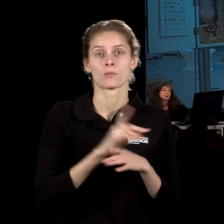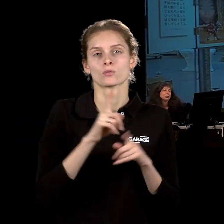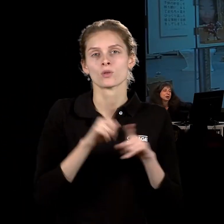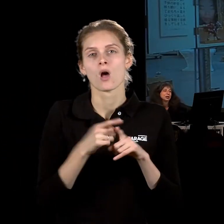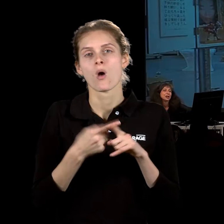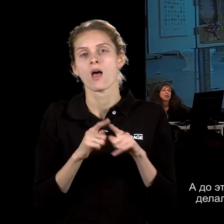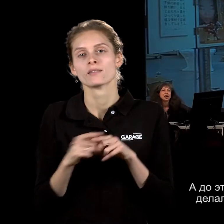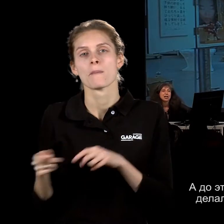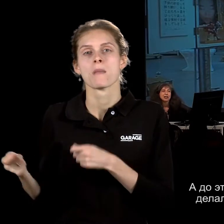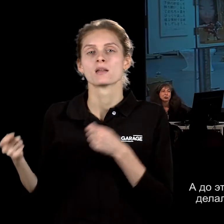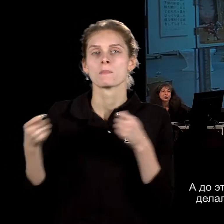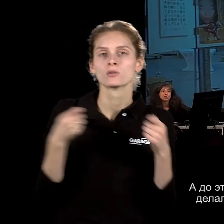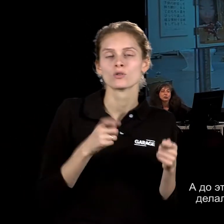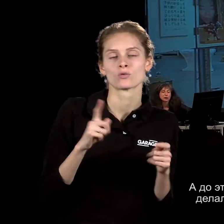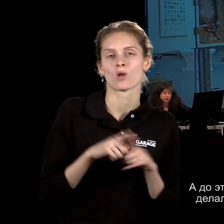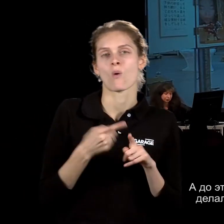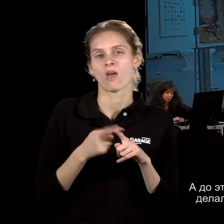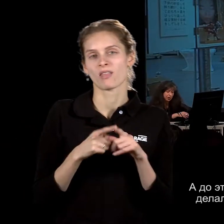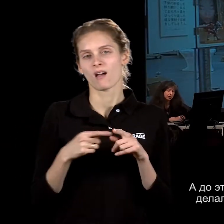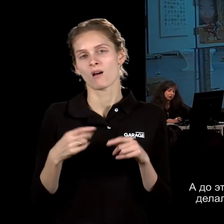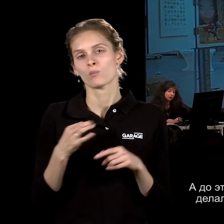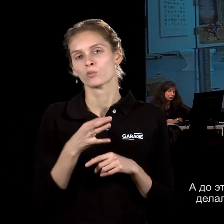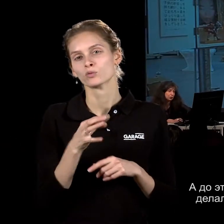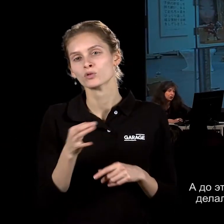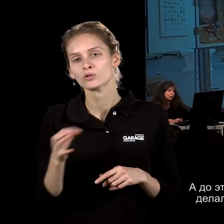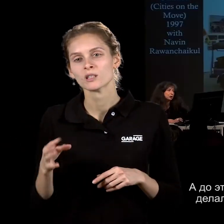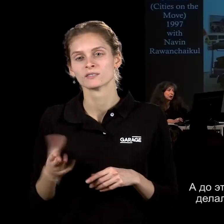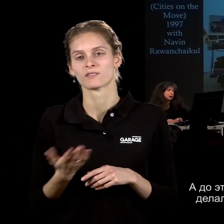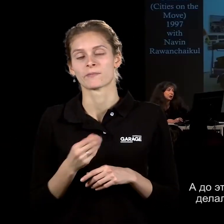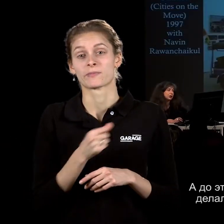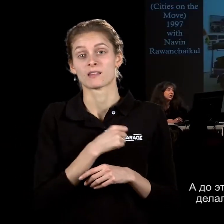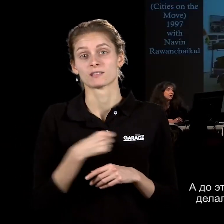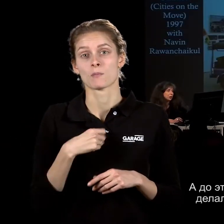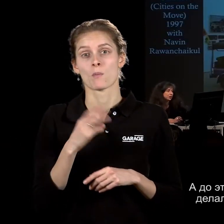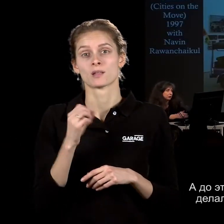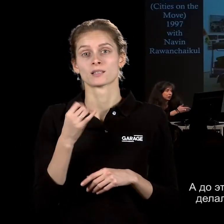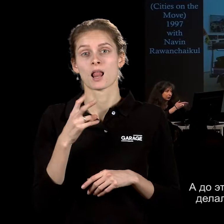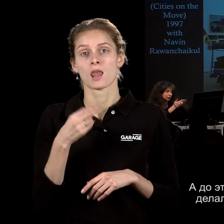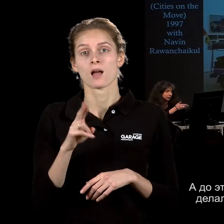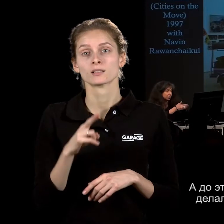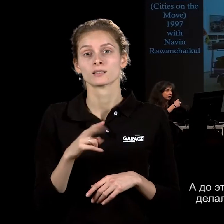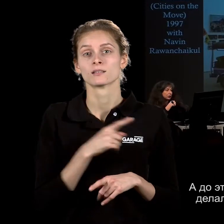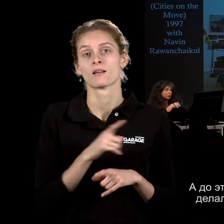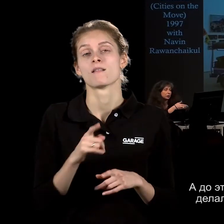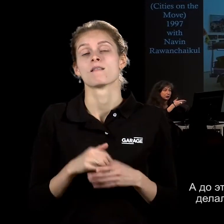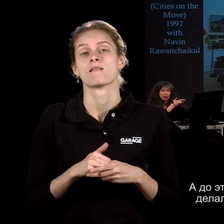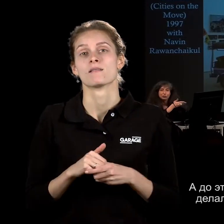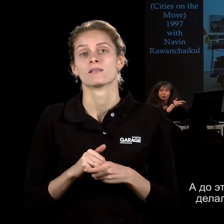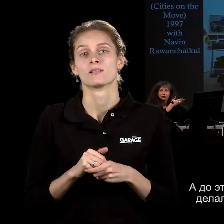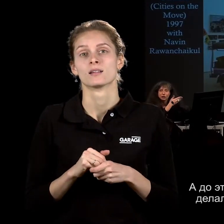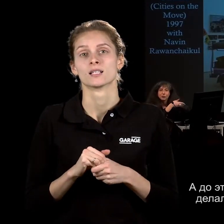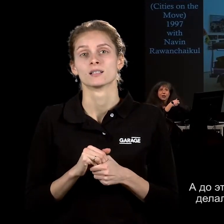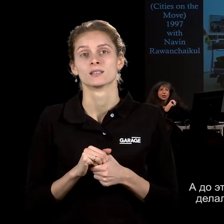Что такое это перемещение? А до этого, собственно, в самом Таиланде вместе вот с этим